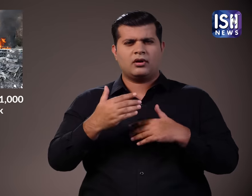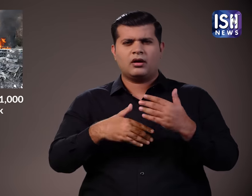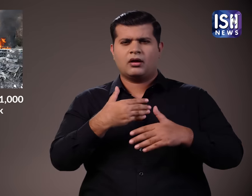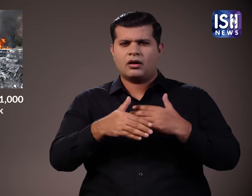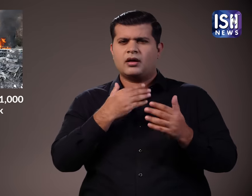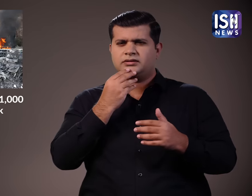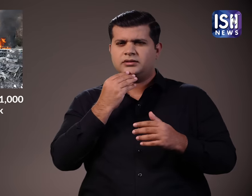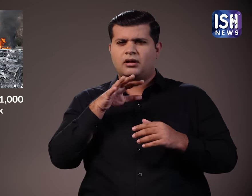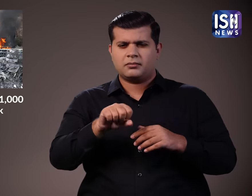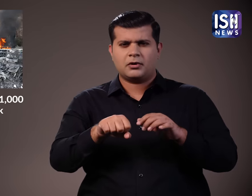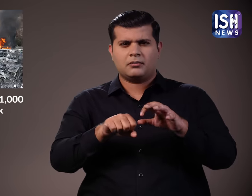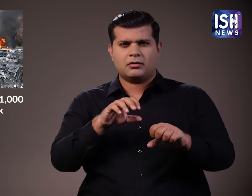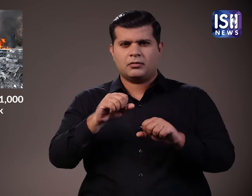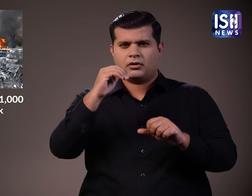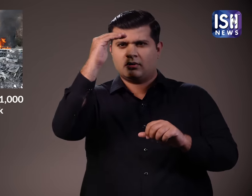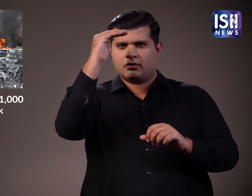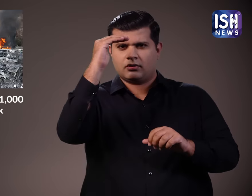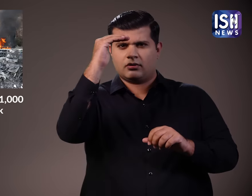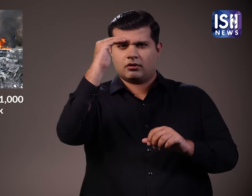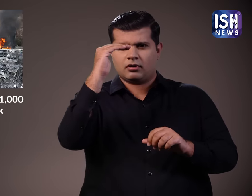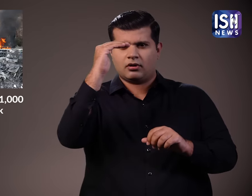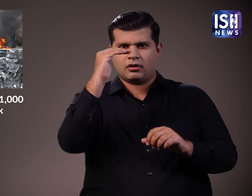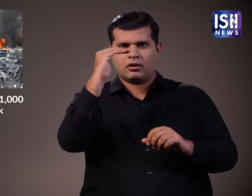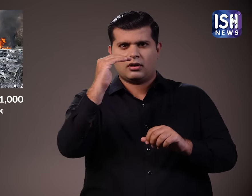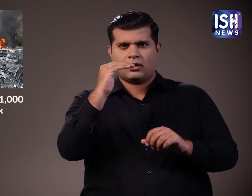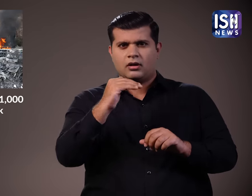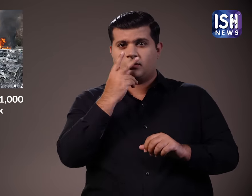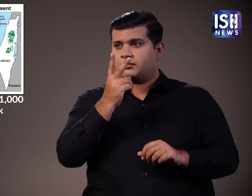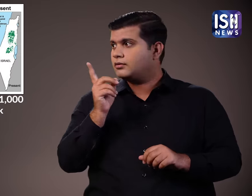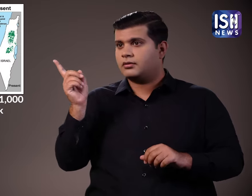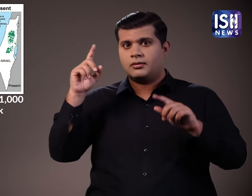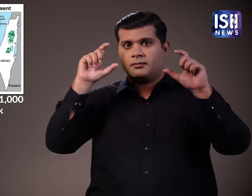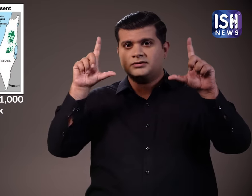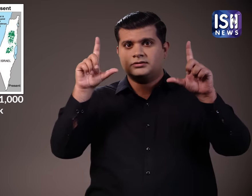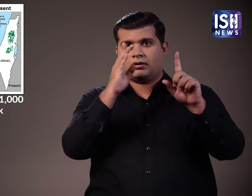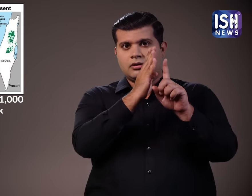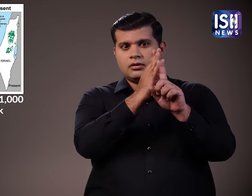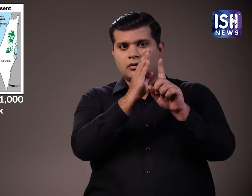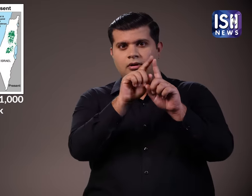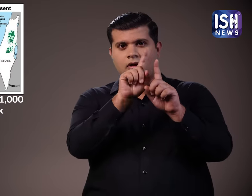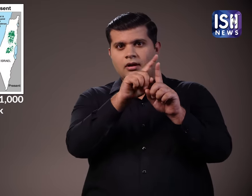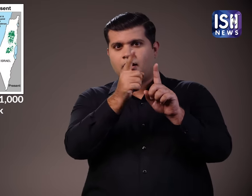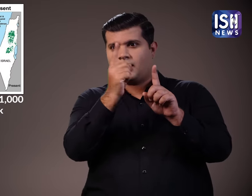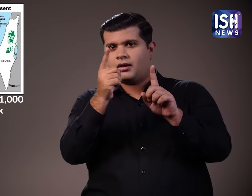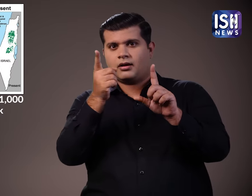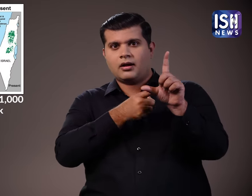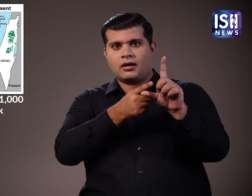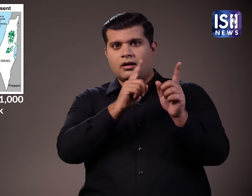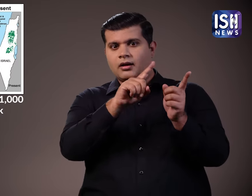इस्राइल ने उनकी सारी जमीन पर कबजा करना शुरू कर दिया उन तस्वीरों को देखिए जो दिखाती है कि पिछले कुछ